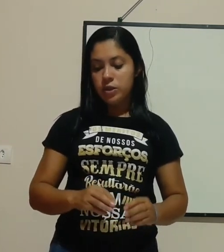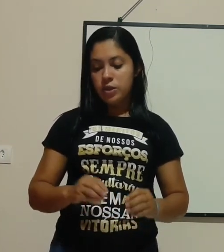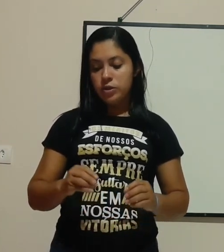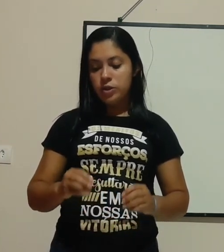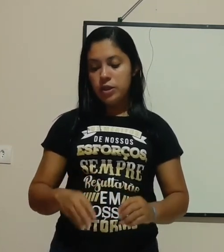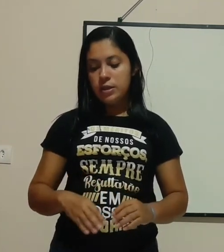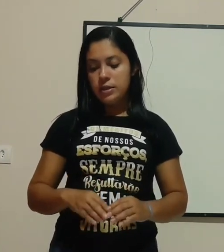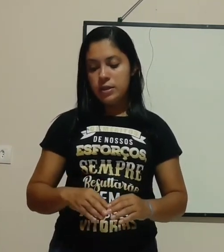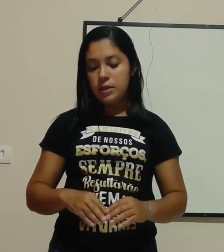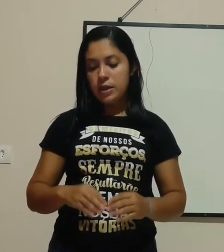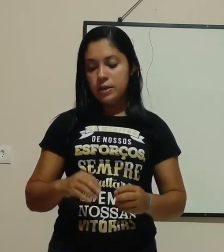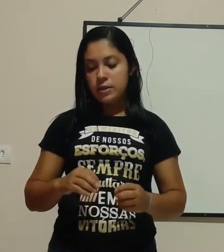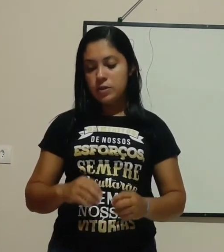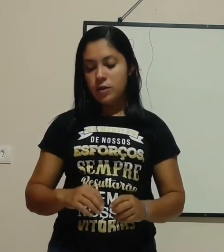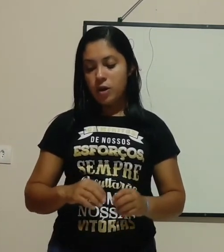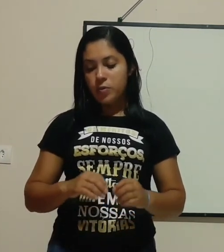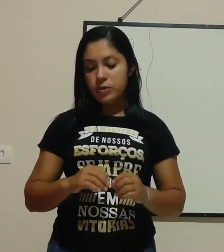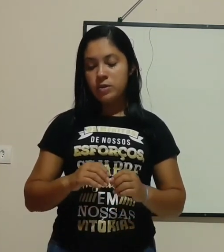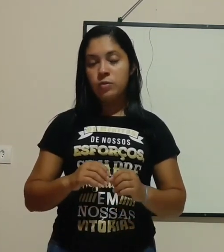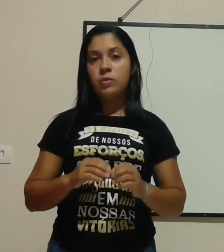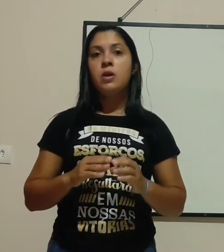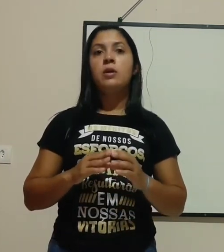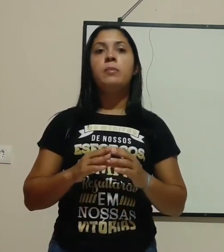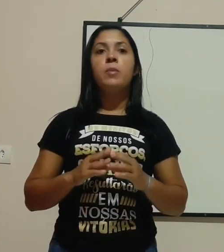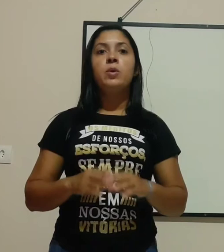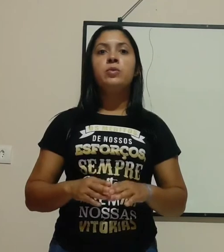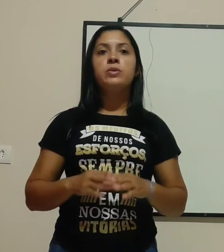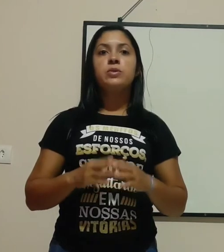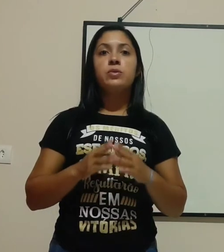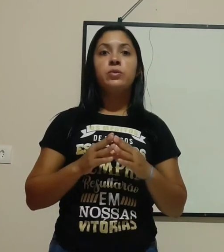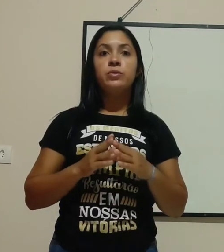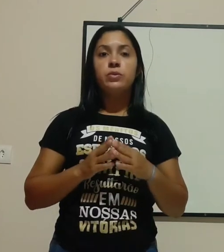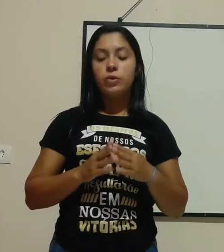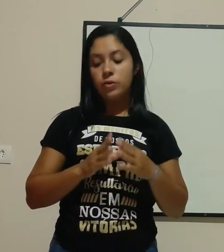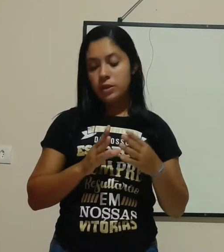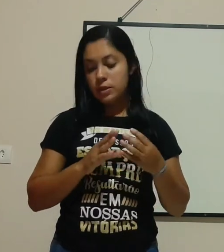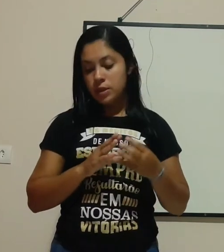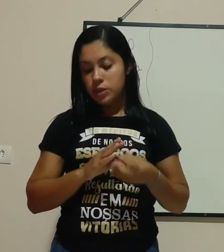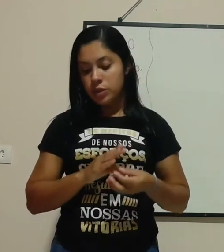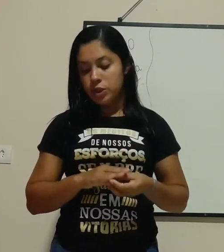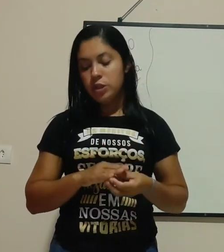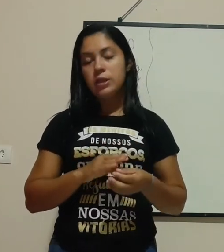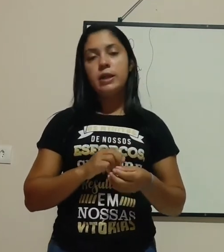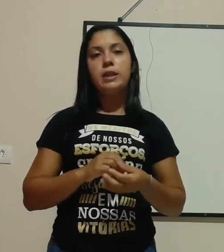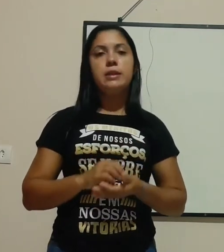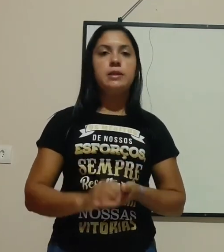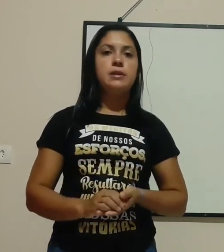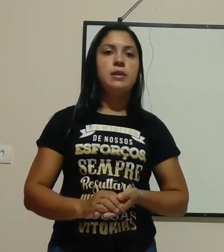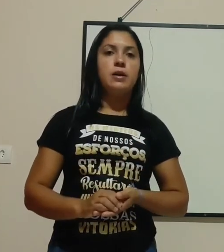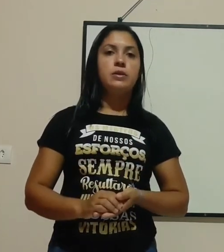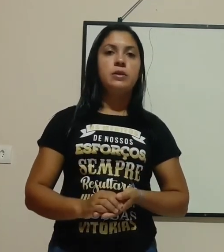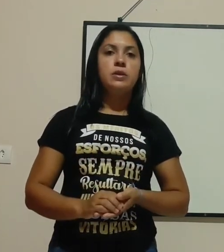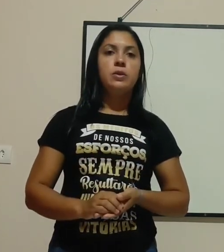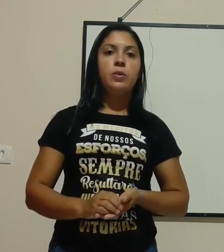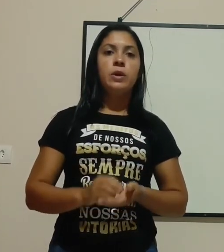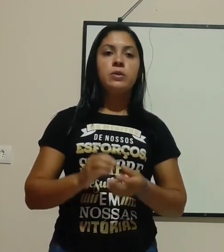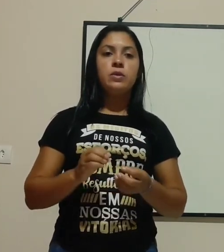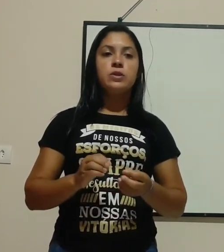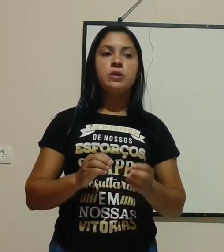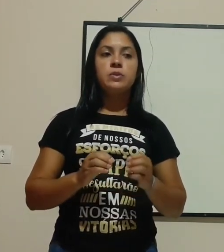Diz-se, esses corpos são bons condutores de eletricidade. Quando nós temos